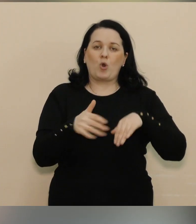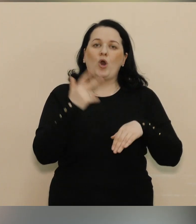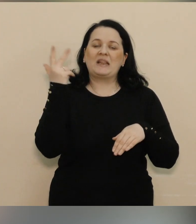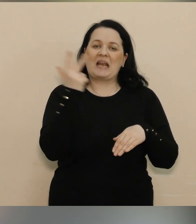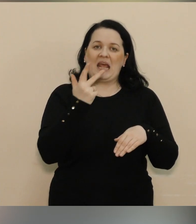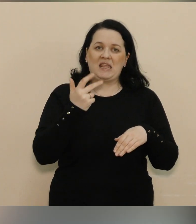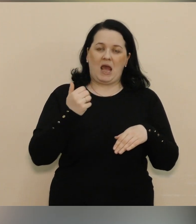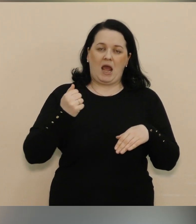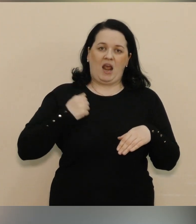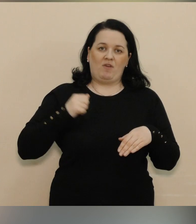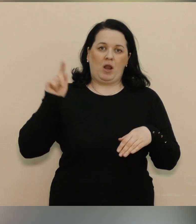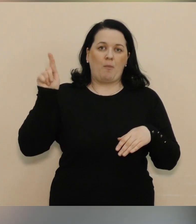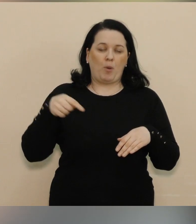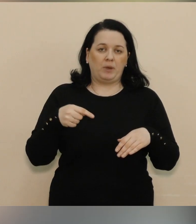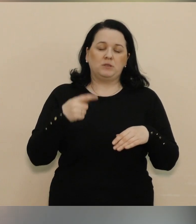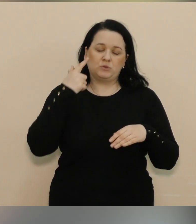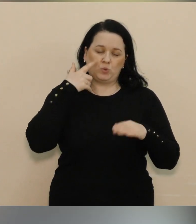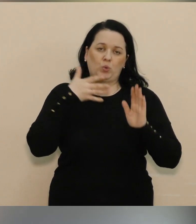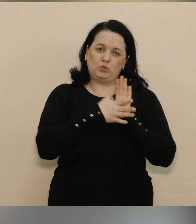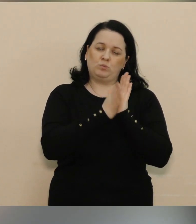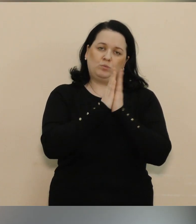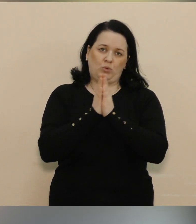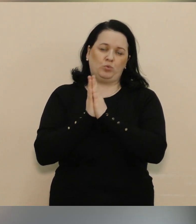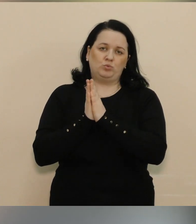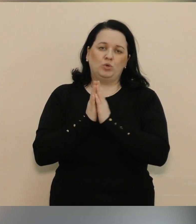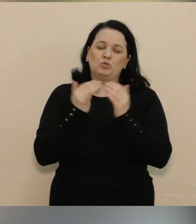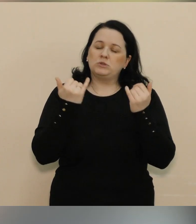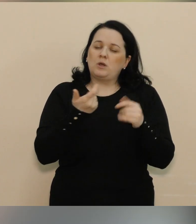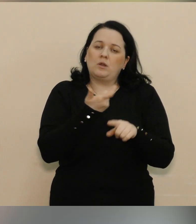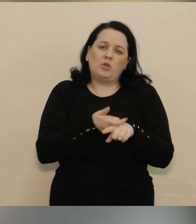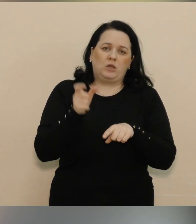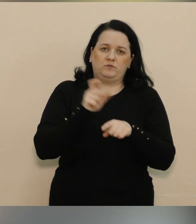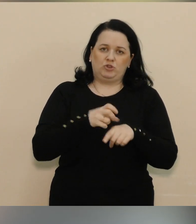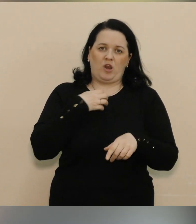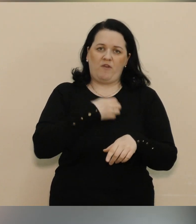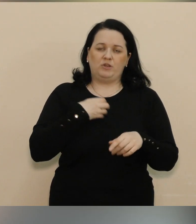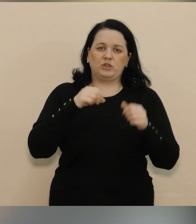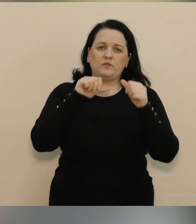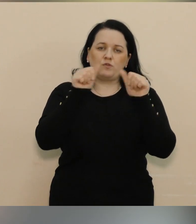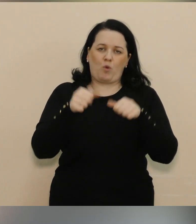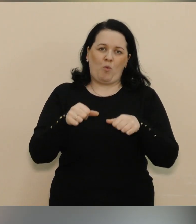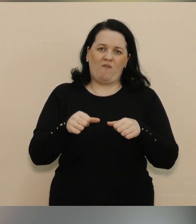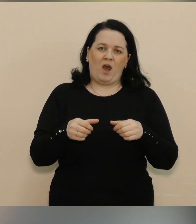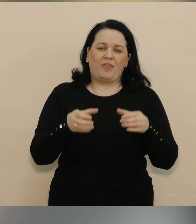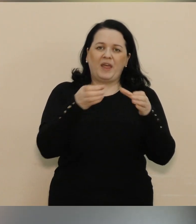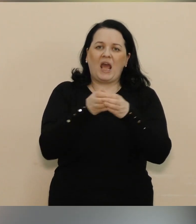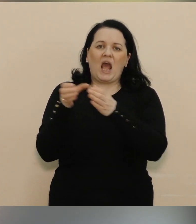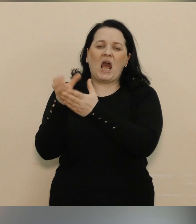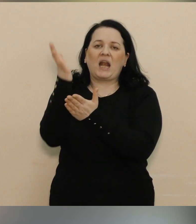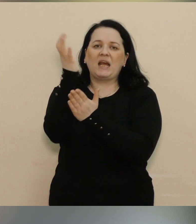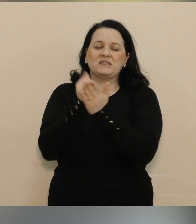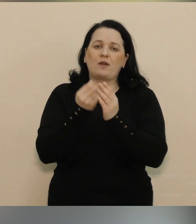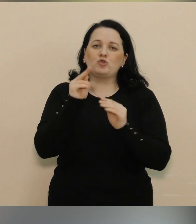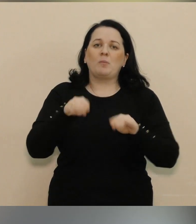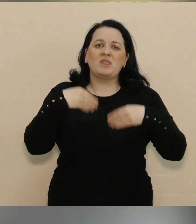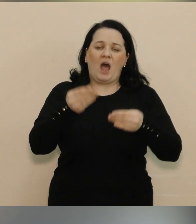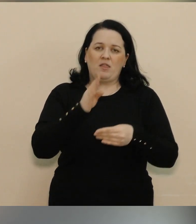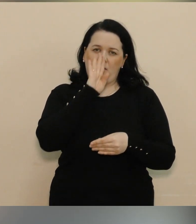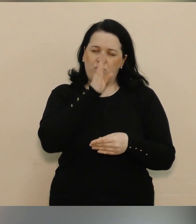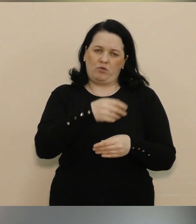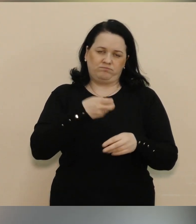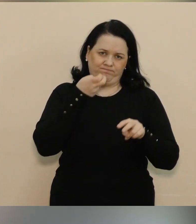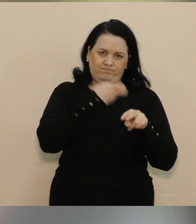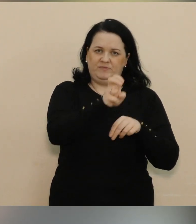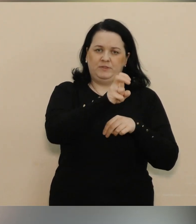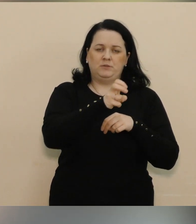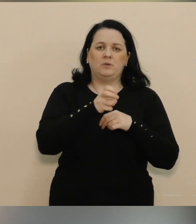мобілізації. І з розумінням поставитися, що зараз надзвичайно важливо сформувати резерви, для того, щоб дати ворогу черговий раз